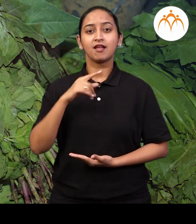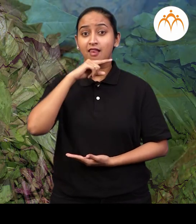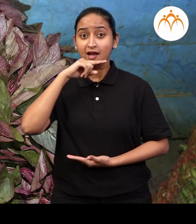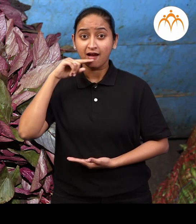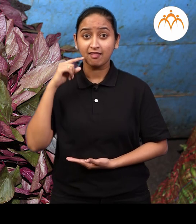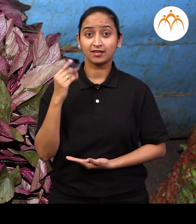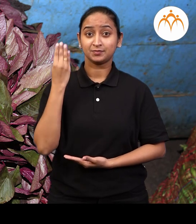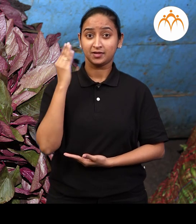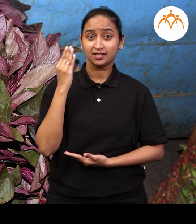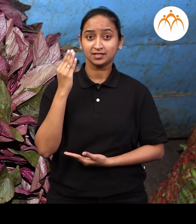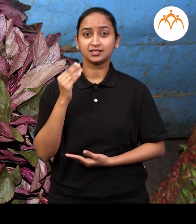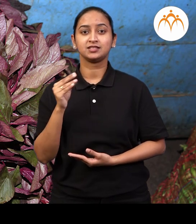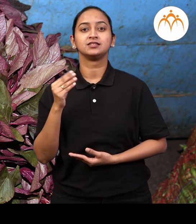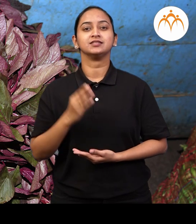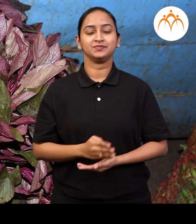माठ